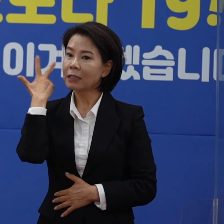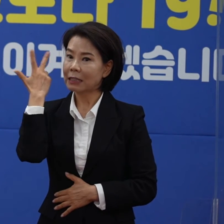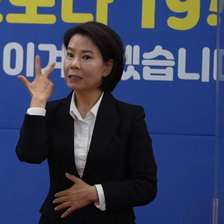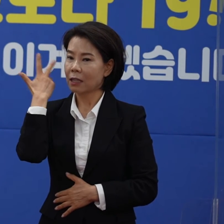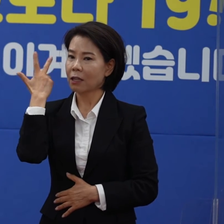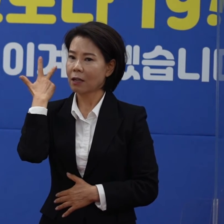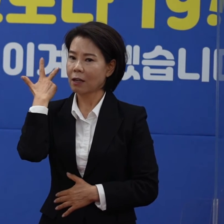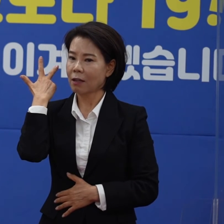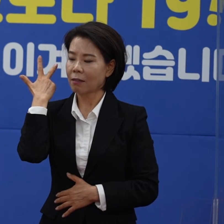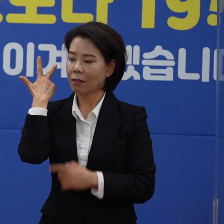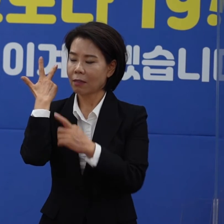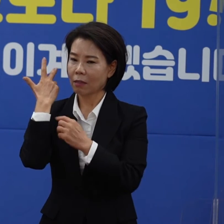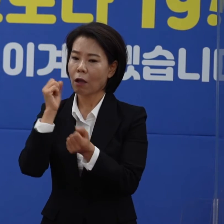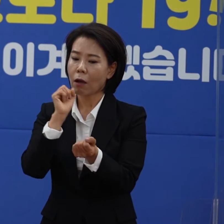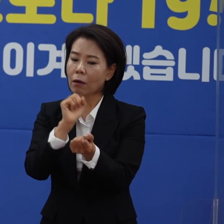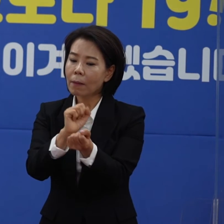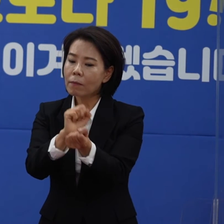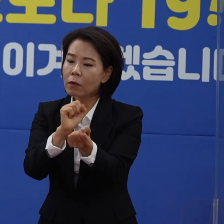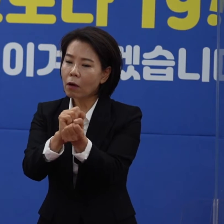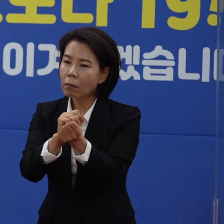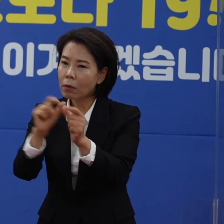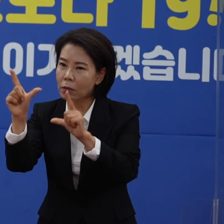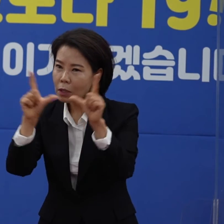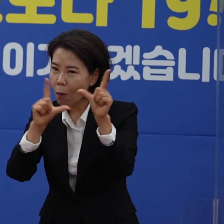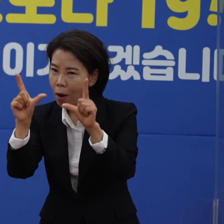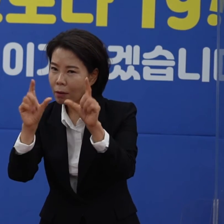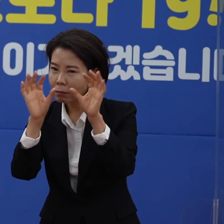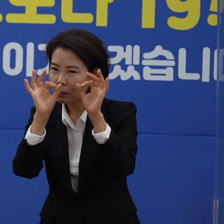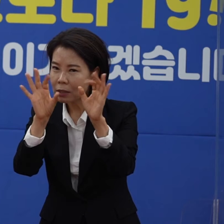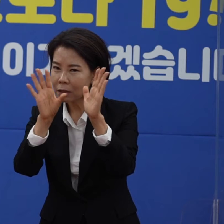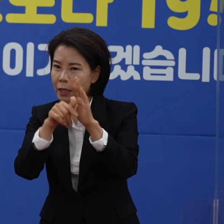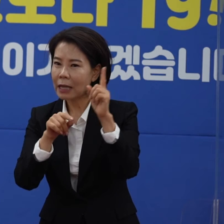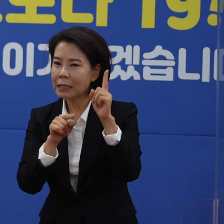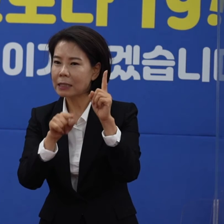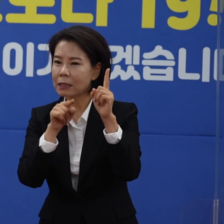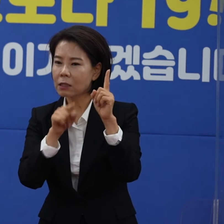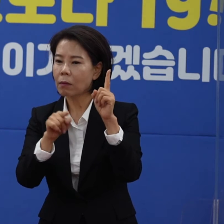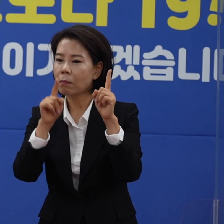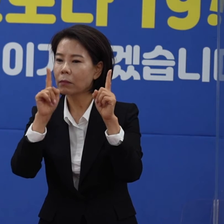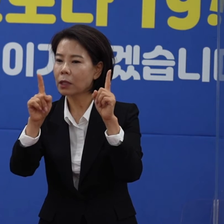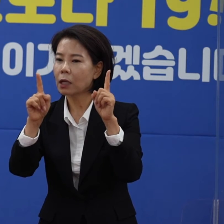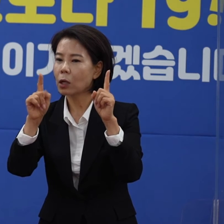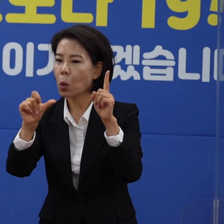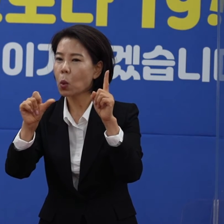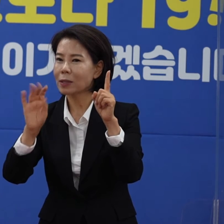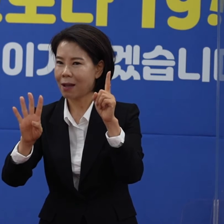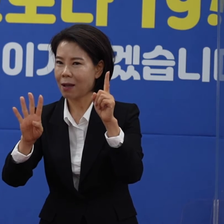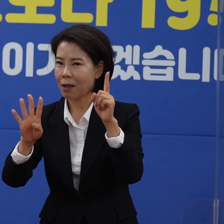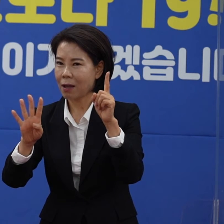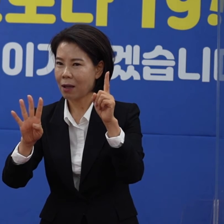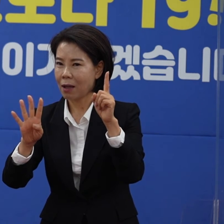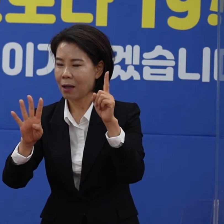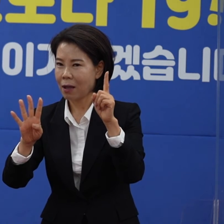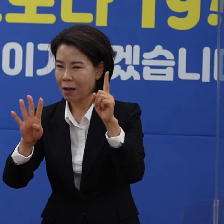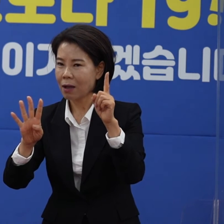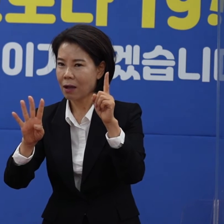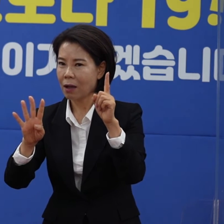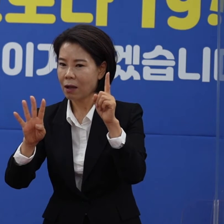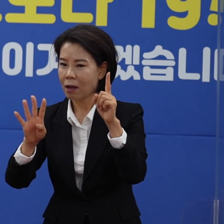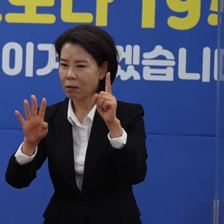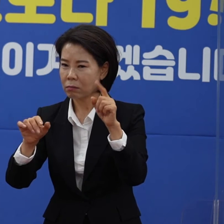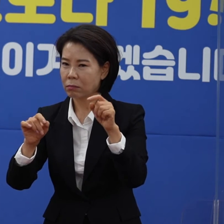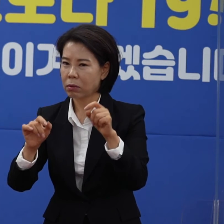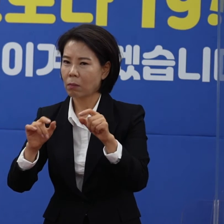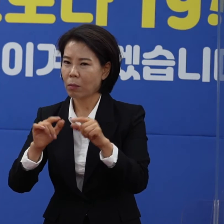감염재생산지수를 보게 되면 1.154로 확산이 되고